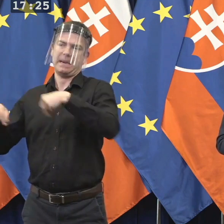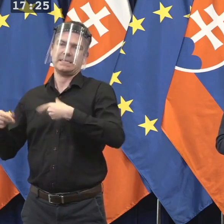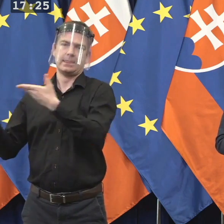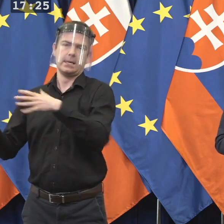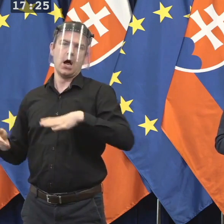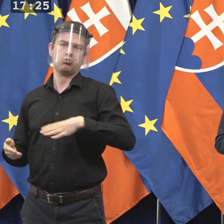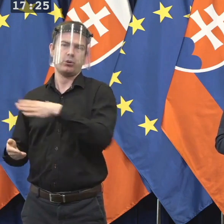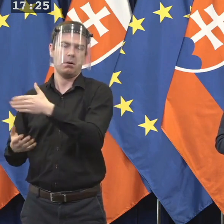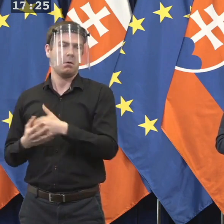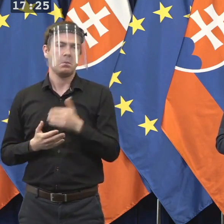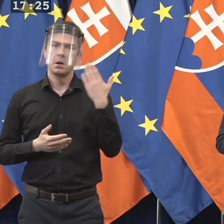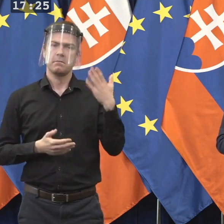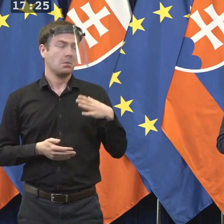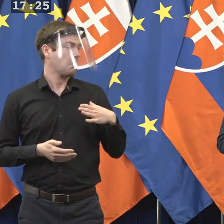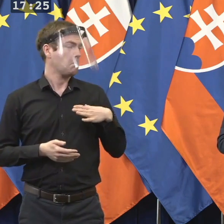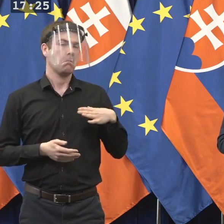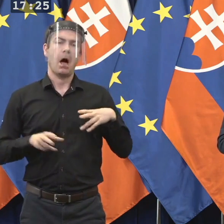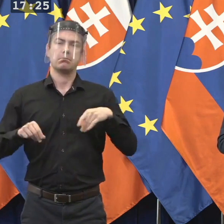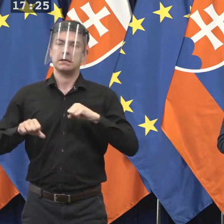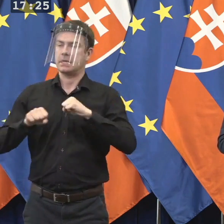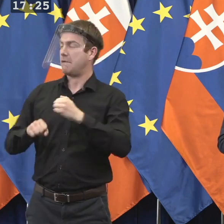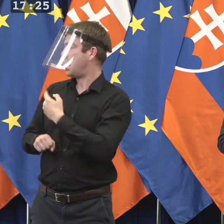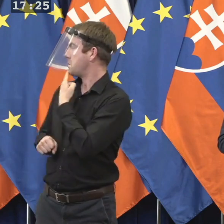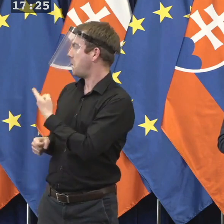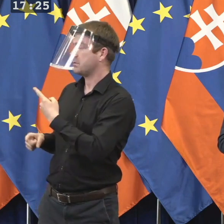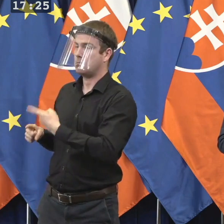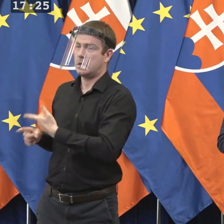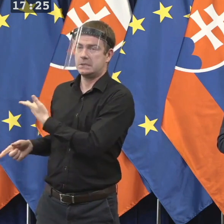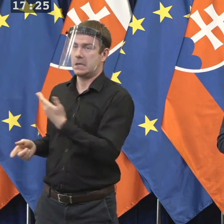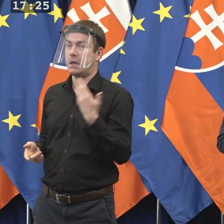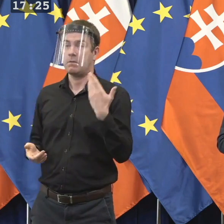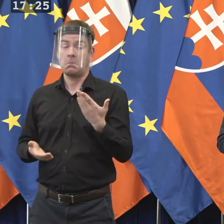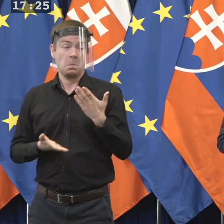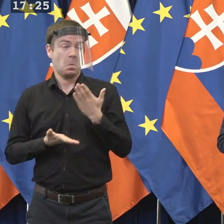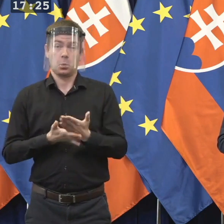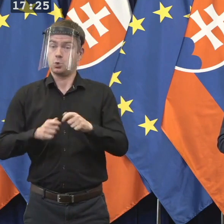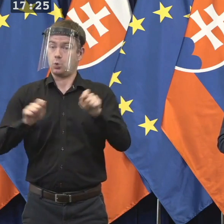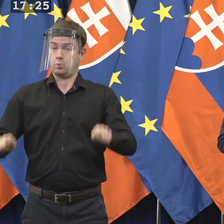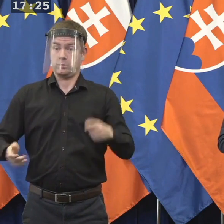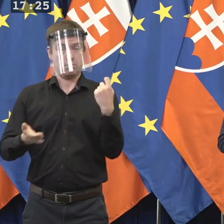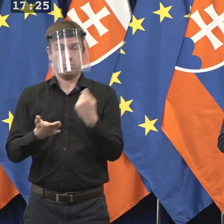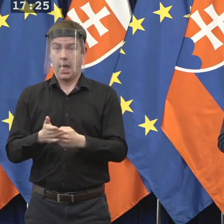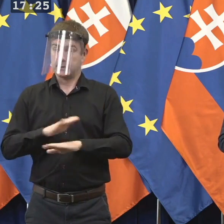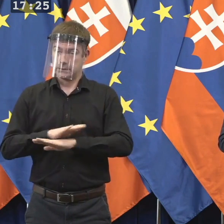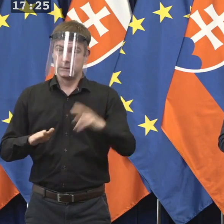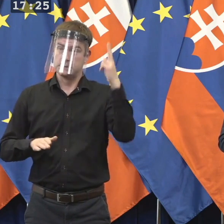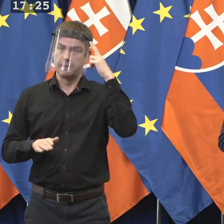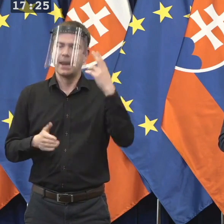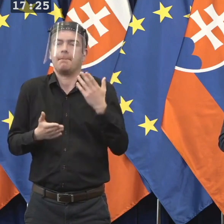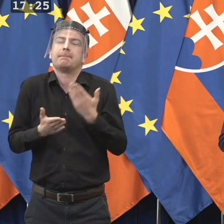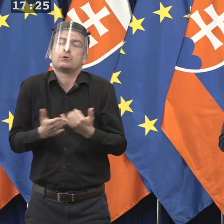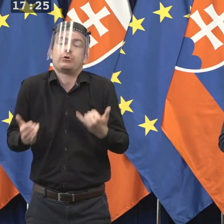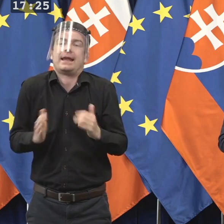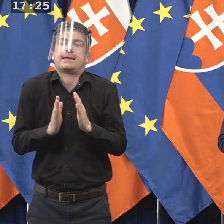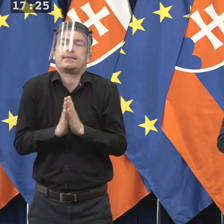Ja neviem, čo vám povedať, že ako náhle to bude spracované, ale to už spracované. to rozhodnutie, dnes padlo. Preto padlo v nedelu, pretože